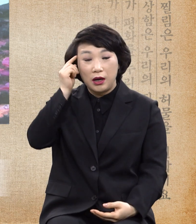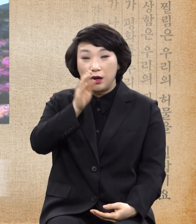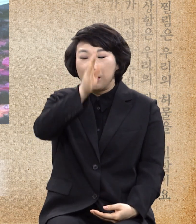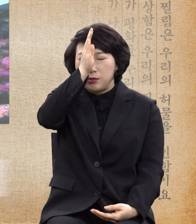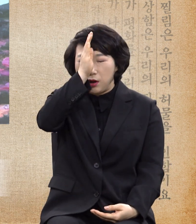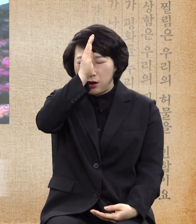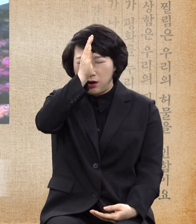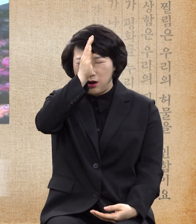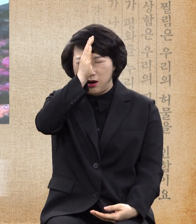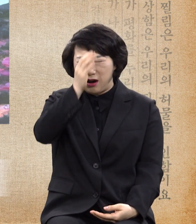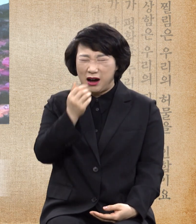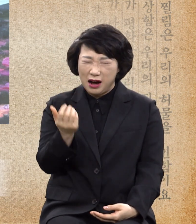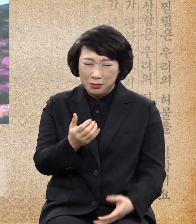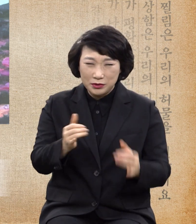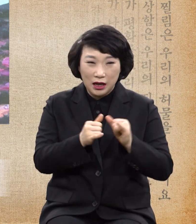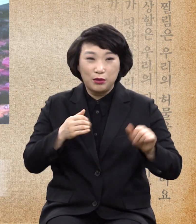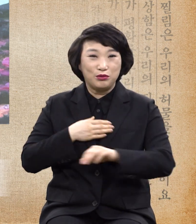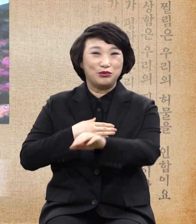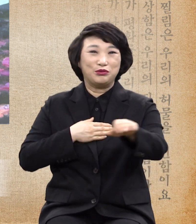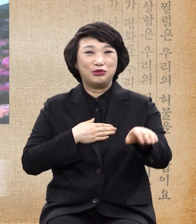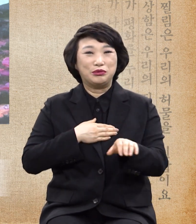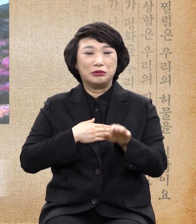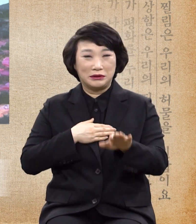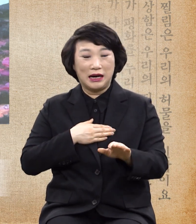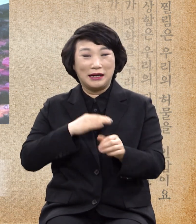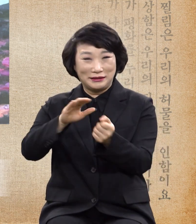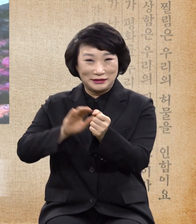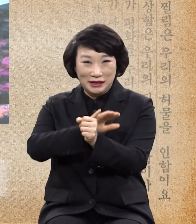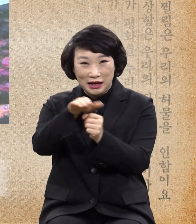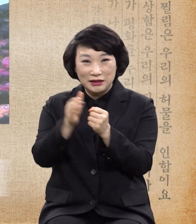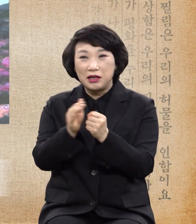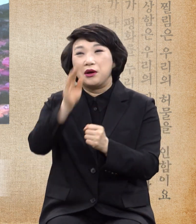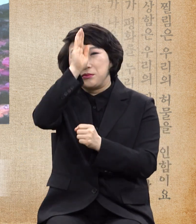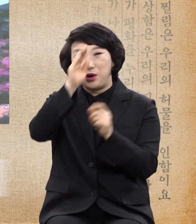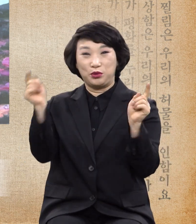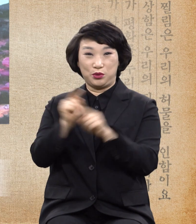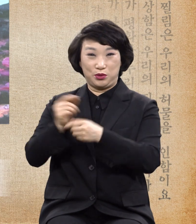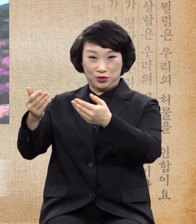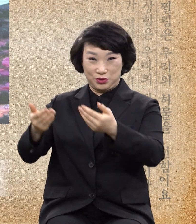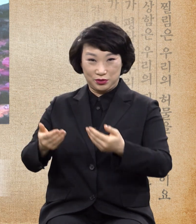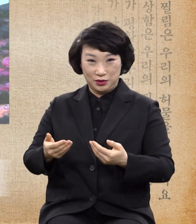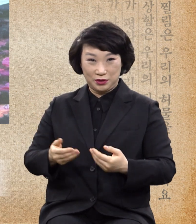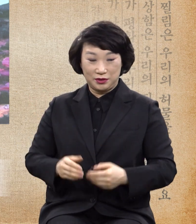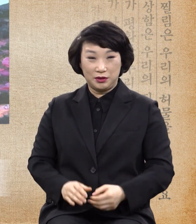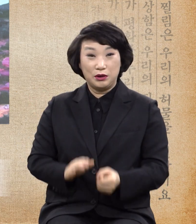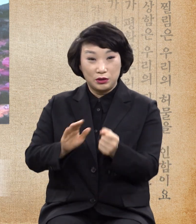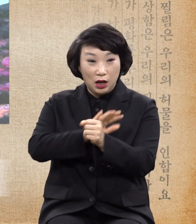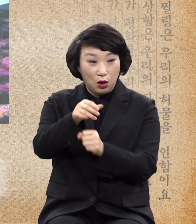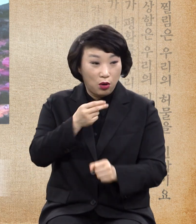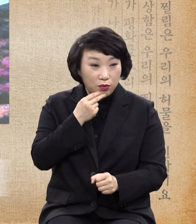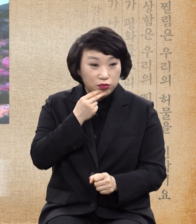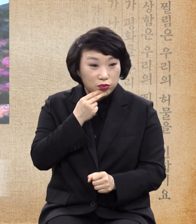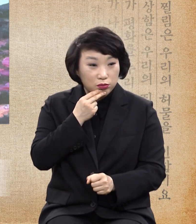고통당한 자들을 사랑하기 때문에 고치는 거에요. 사랑하지 않으면 뭐대로 고치겠어요?